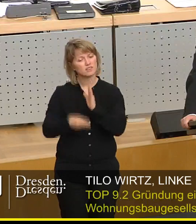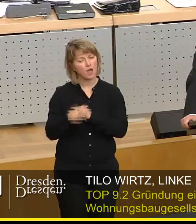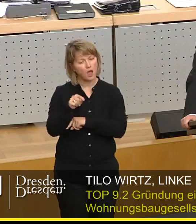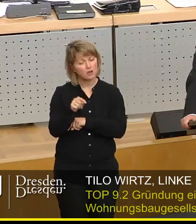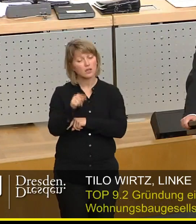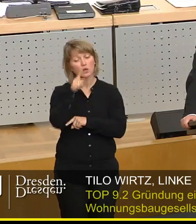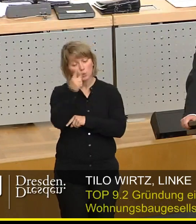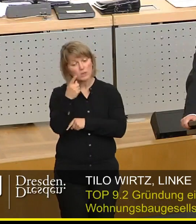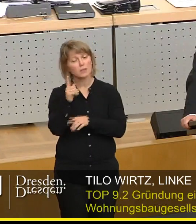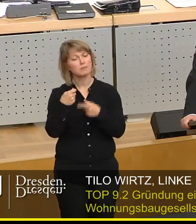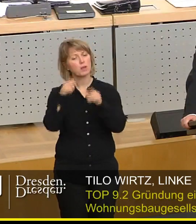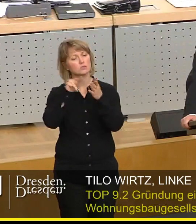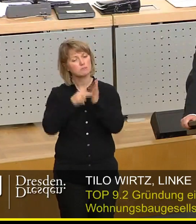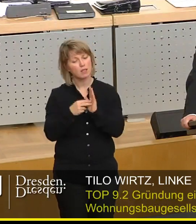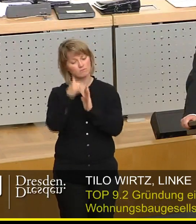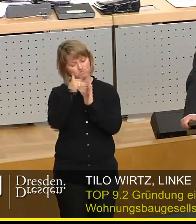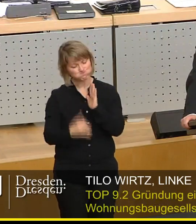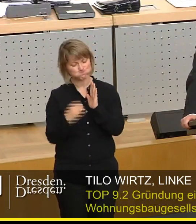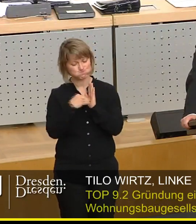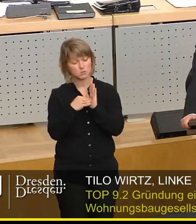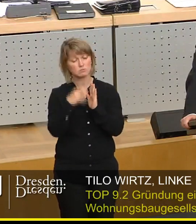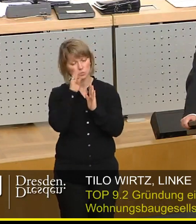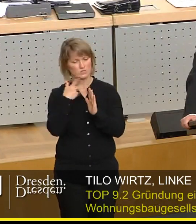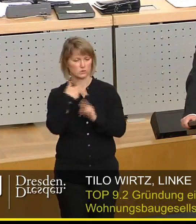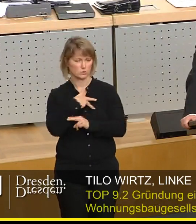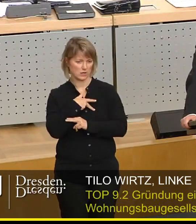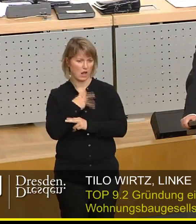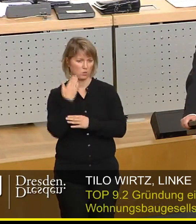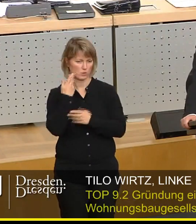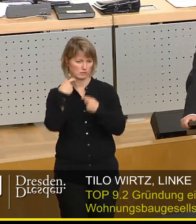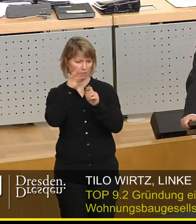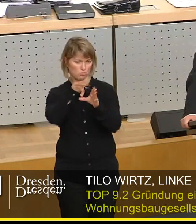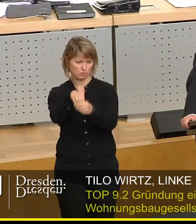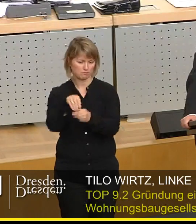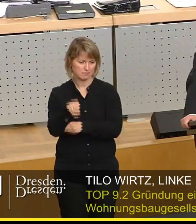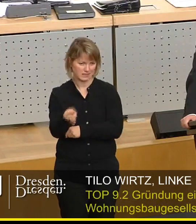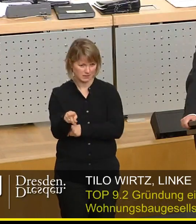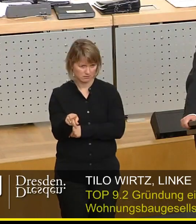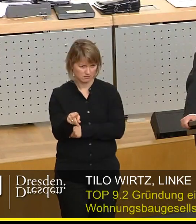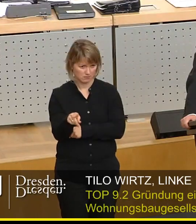Textfassungen der Bebauungspläne, dass sie sozialen Wohnungsbau treiben müssen. Insofern weise ich das hier in aller Form und